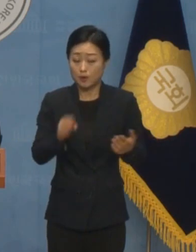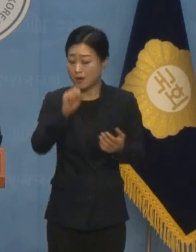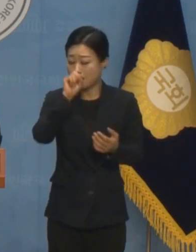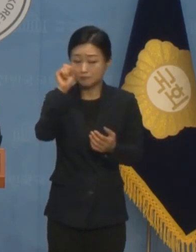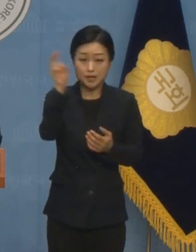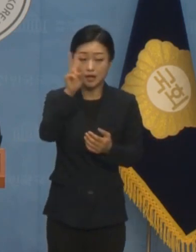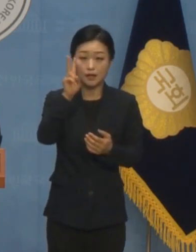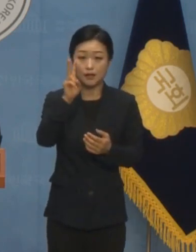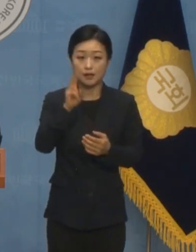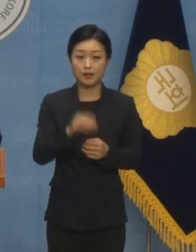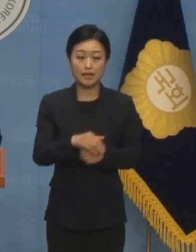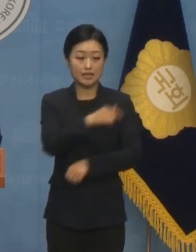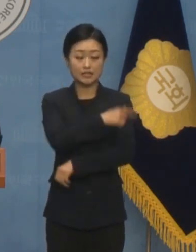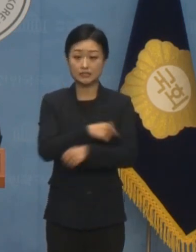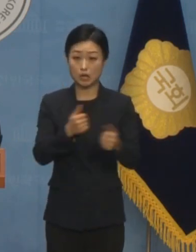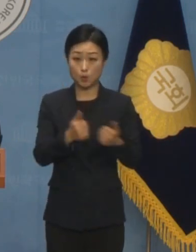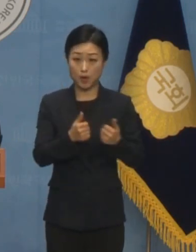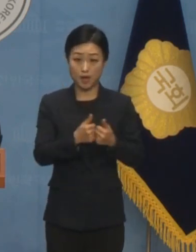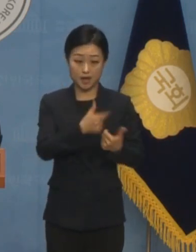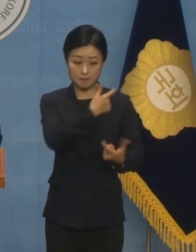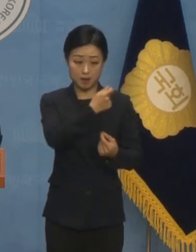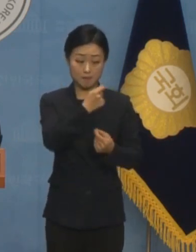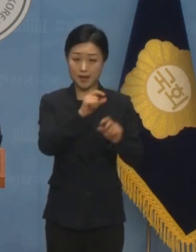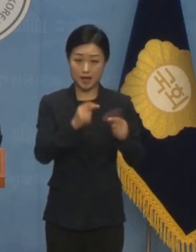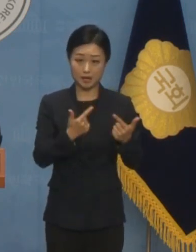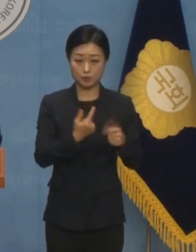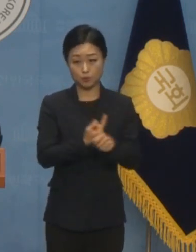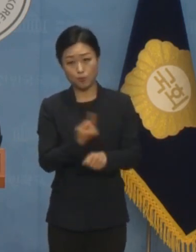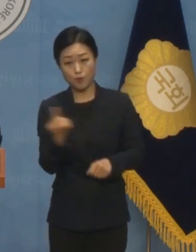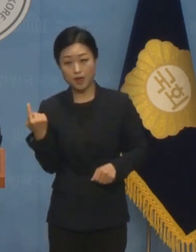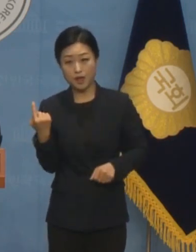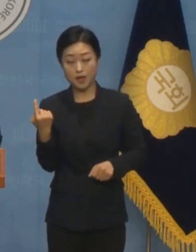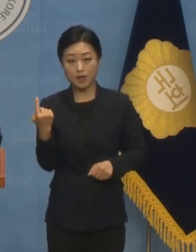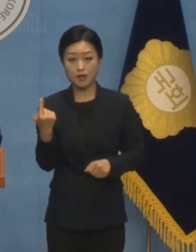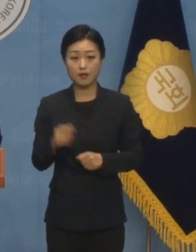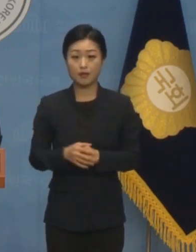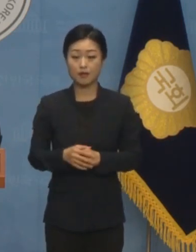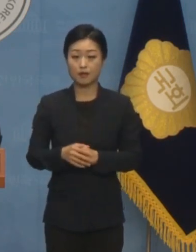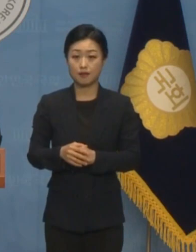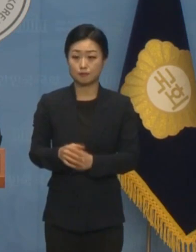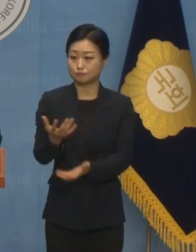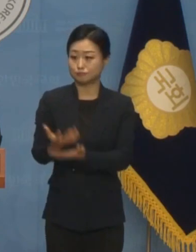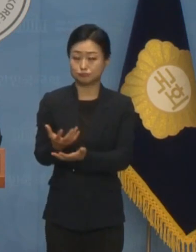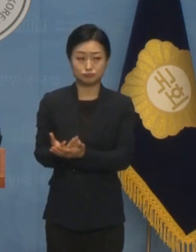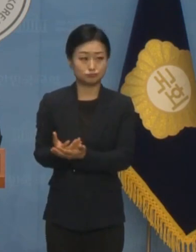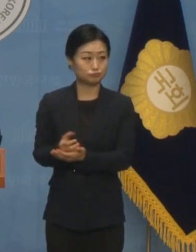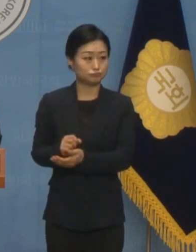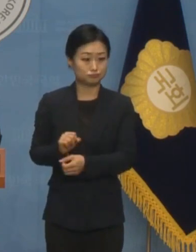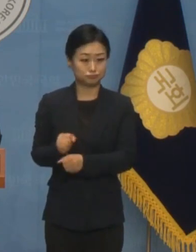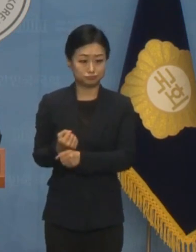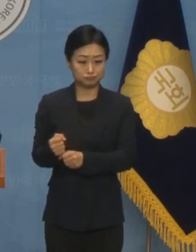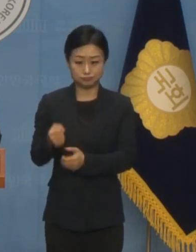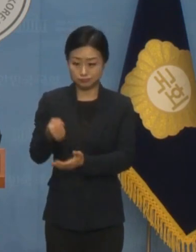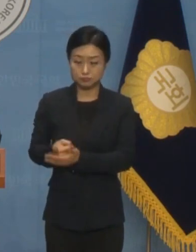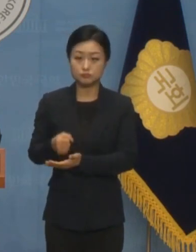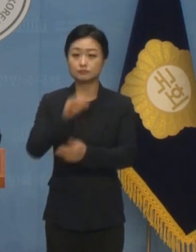정기이사이도 아닌 이사의 서면 의결로 선임을 강행했습니다